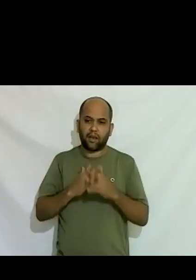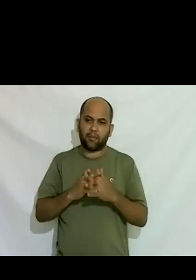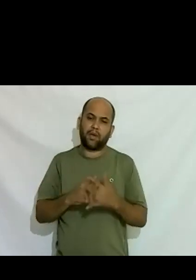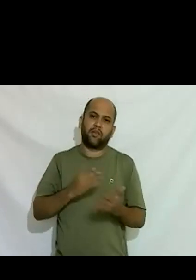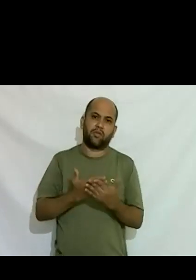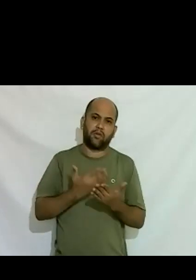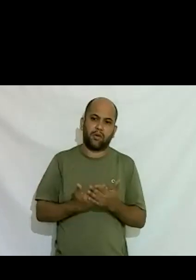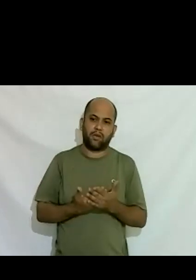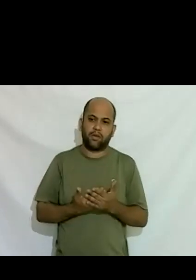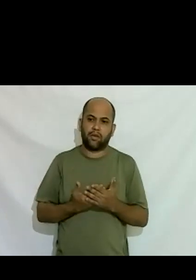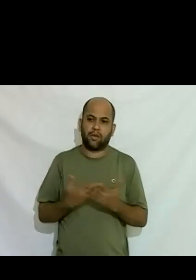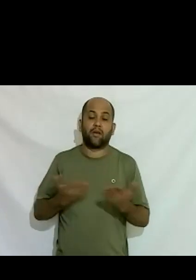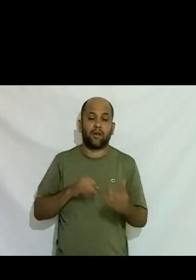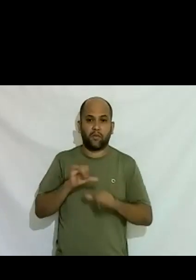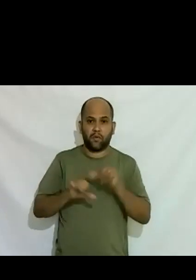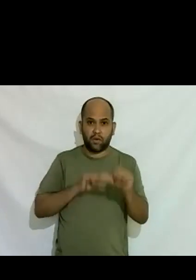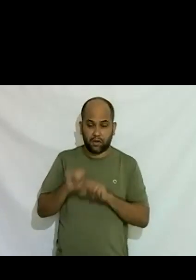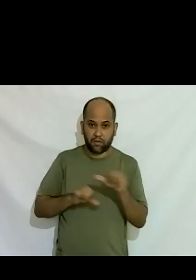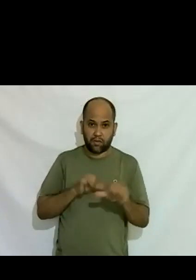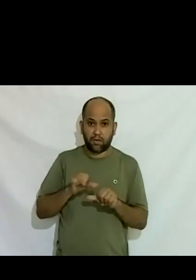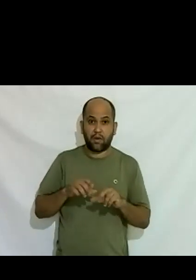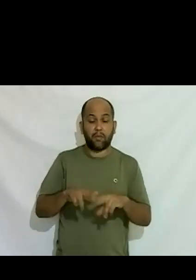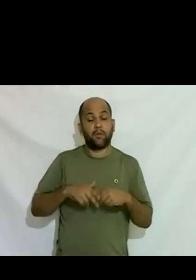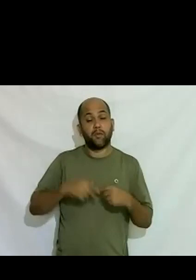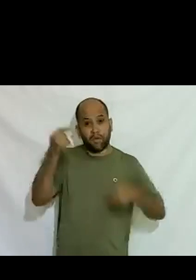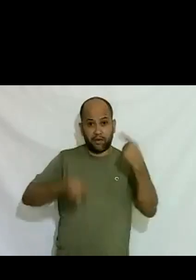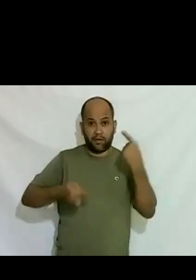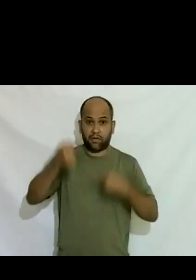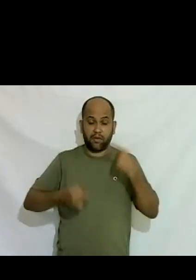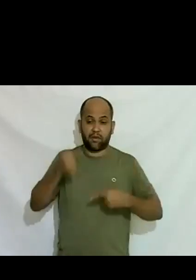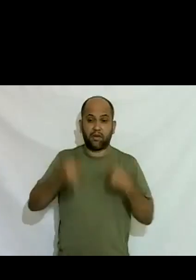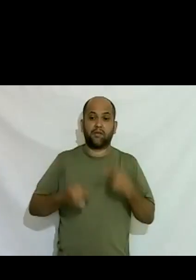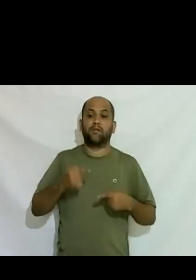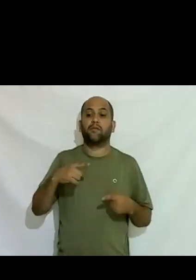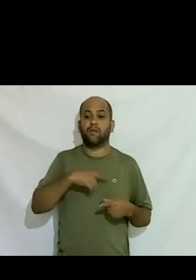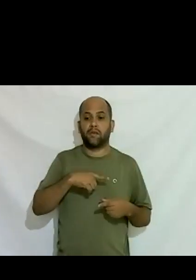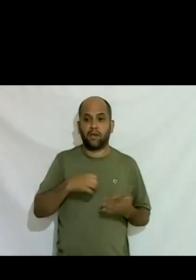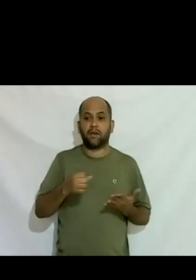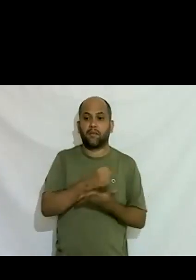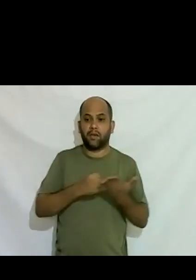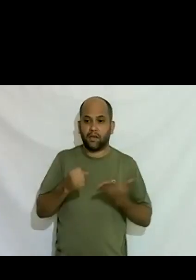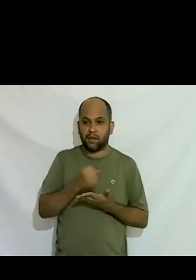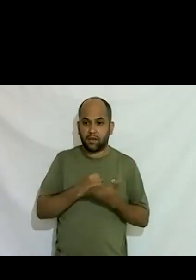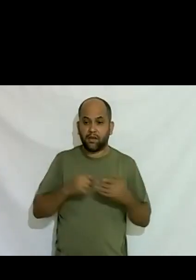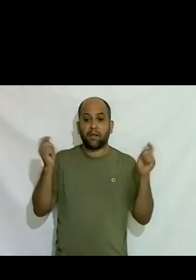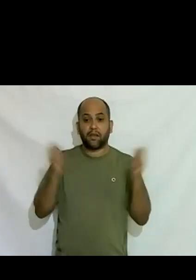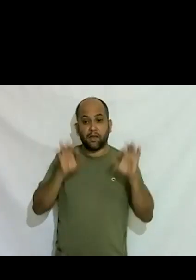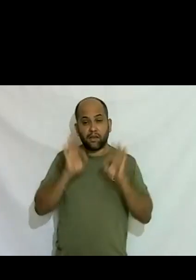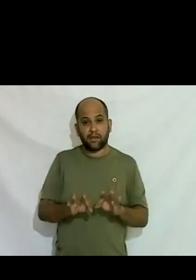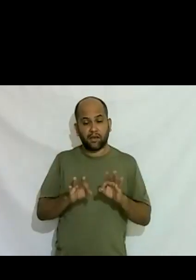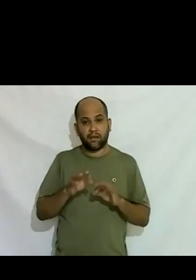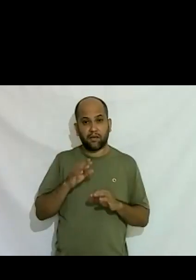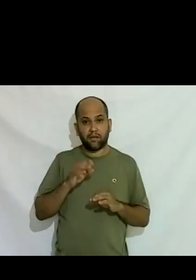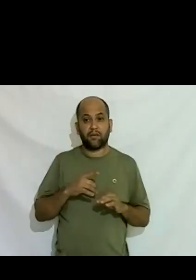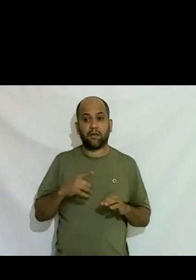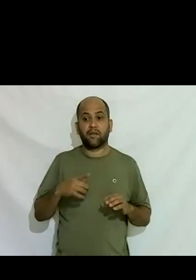vem mudando pelo menos a discussão está em pauta a coisa veio à tona e eu posso ter certeza que eu me